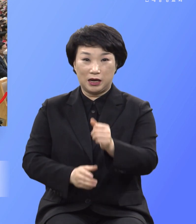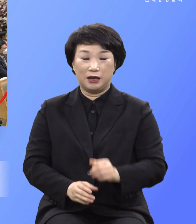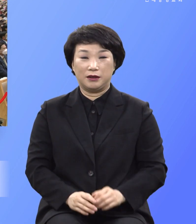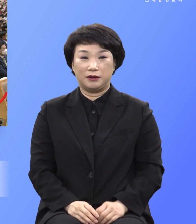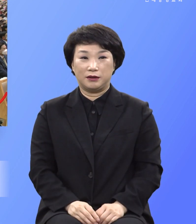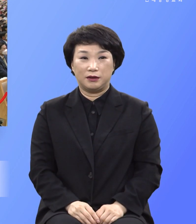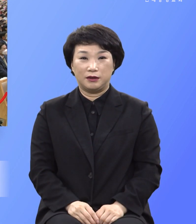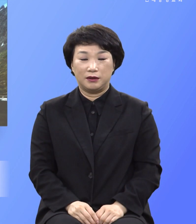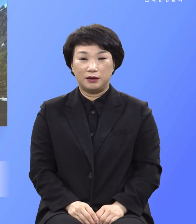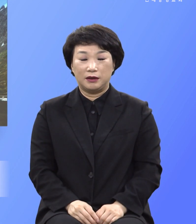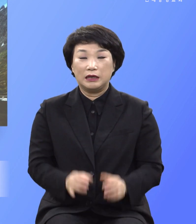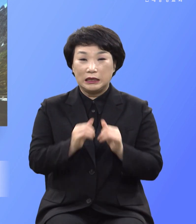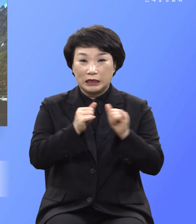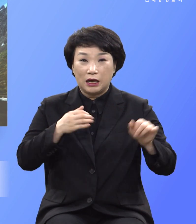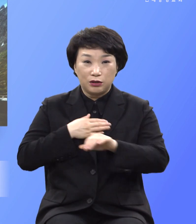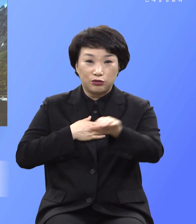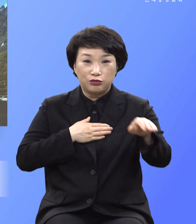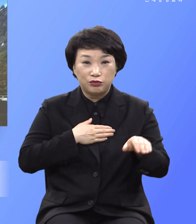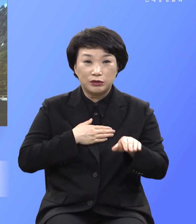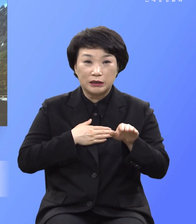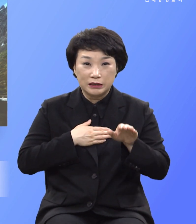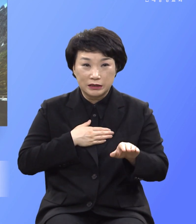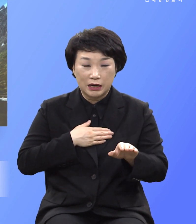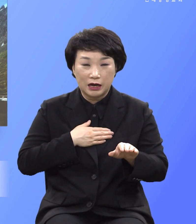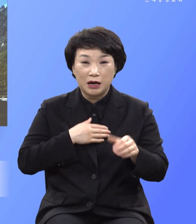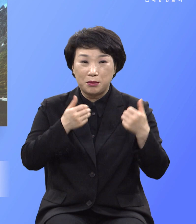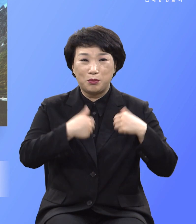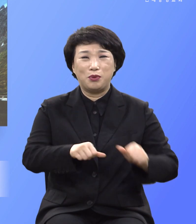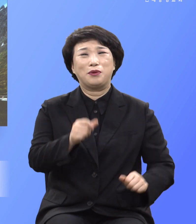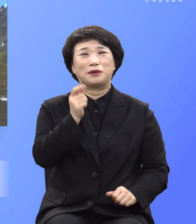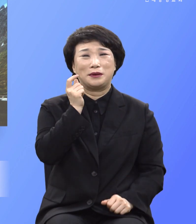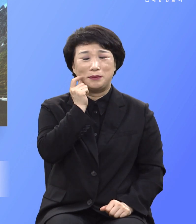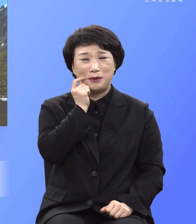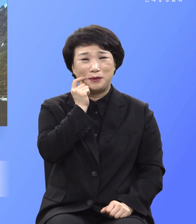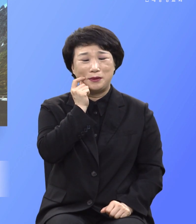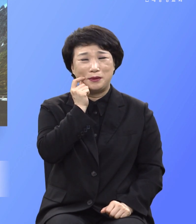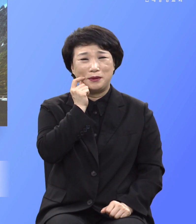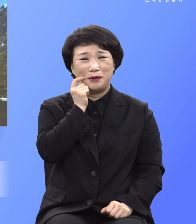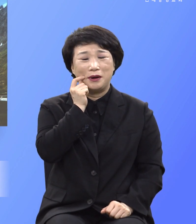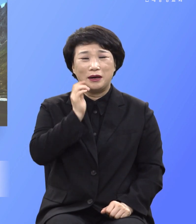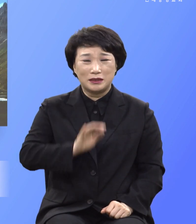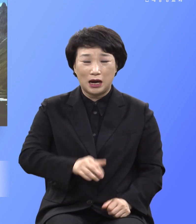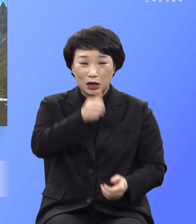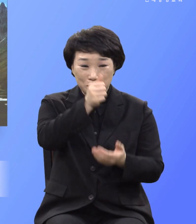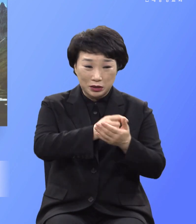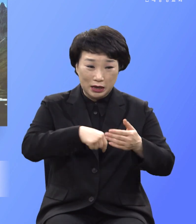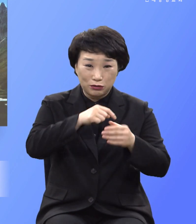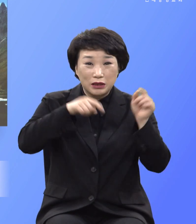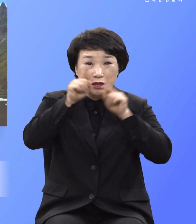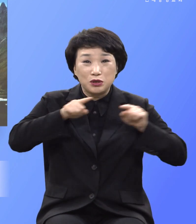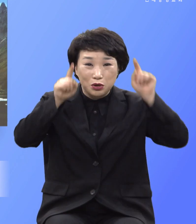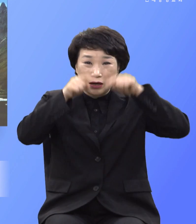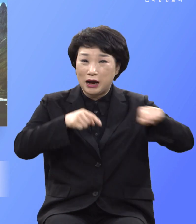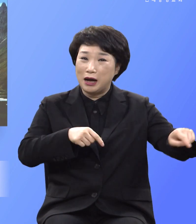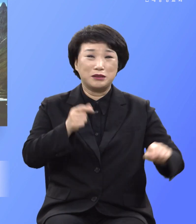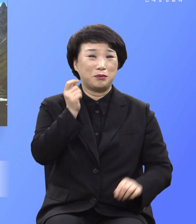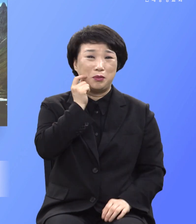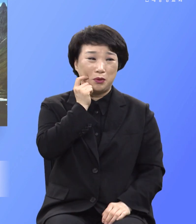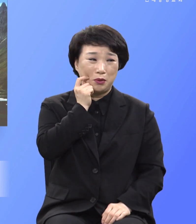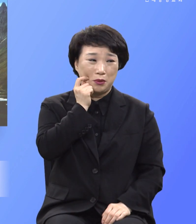인간을 절대로 포기할 수 없기에 괴 아래서 지옥 보낼 수 없기에 마귀사단